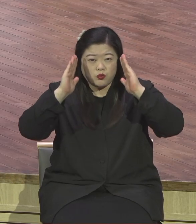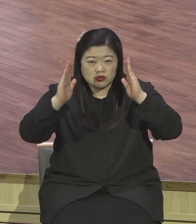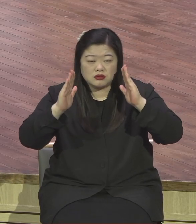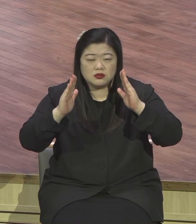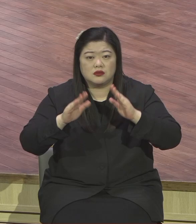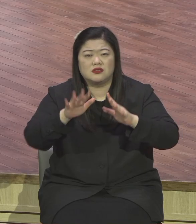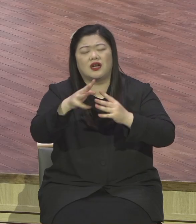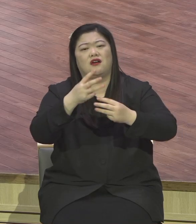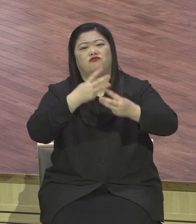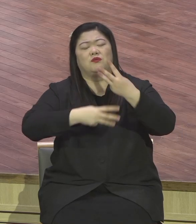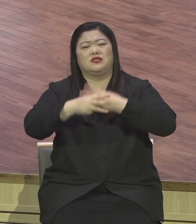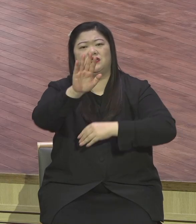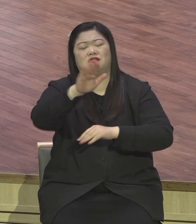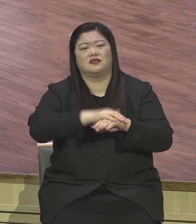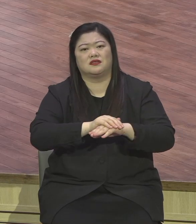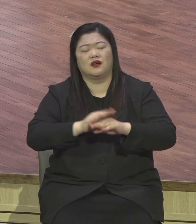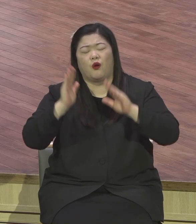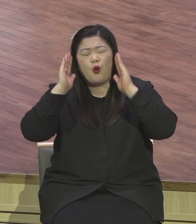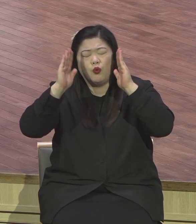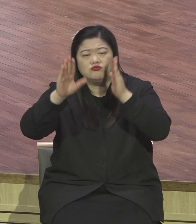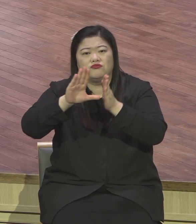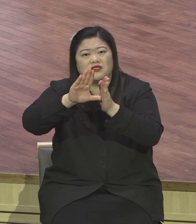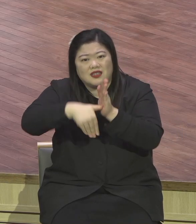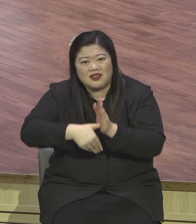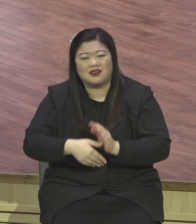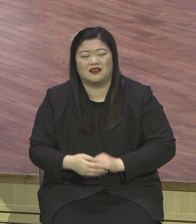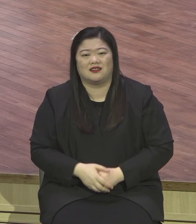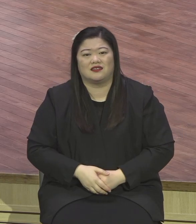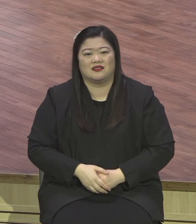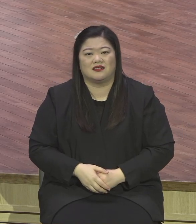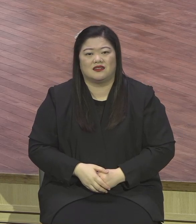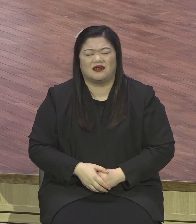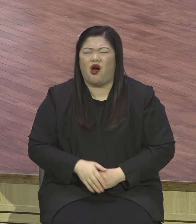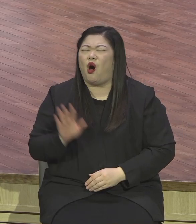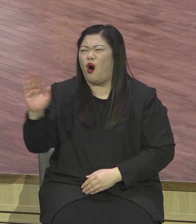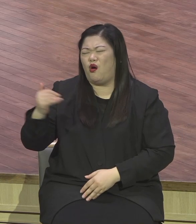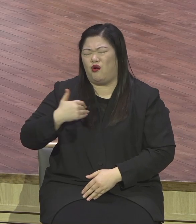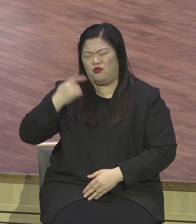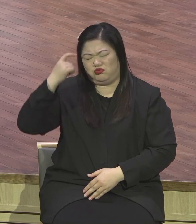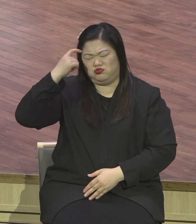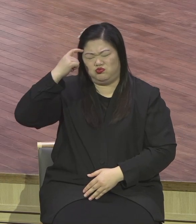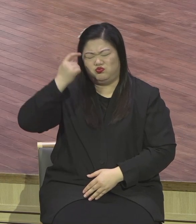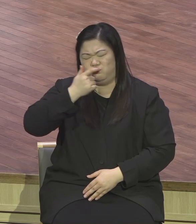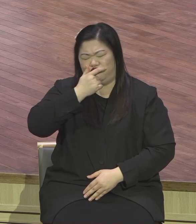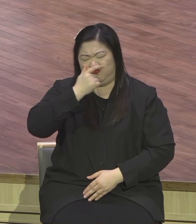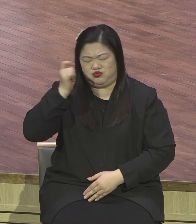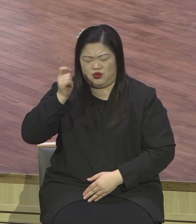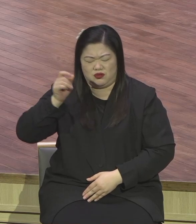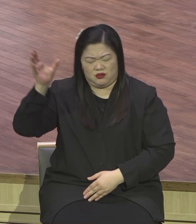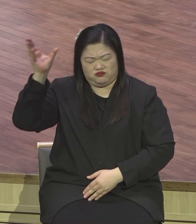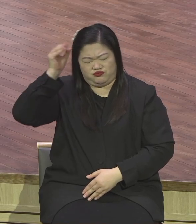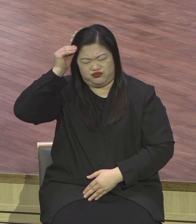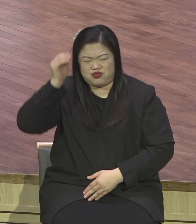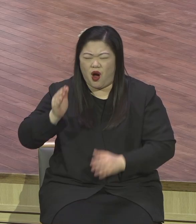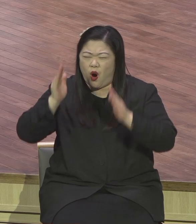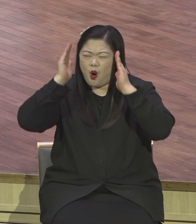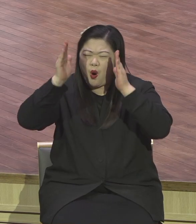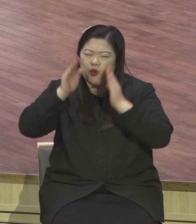학업 나는 머리가 안 좋아서 나는 공부해도 효과가 안 나왔어. 그렇습니까?